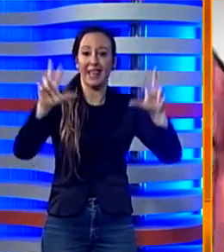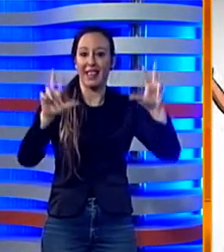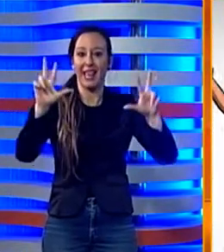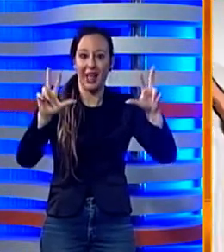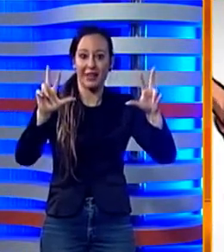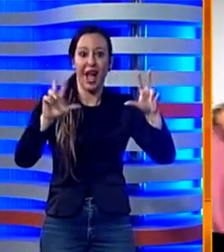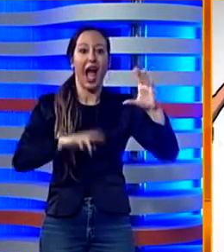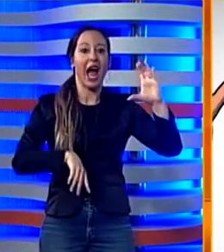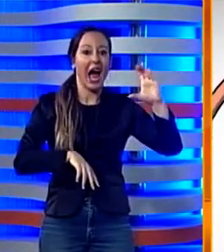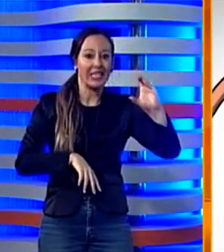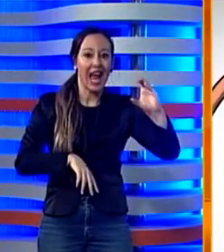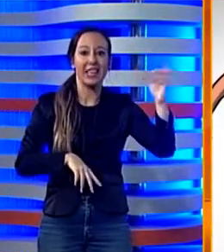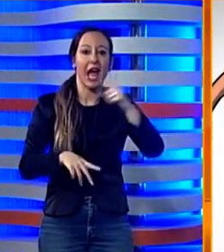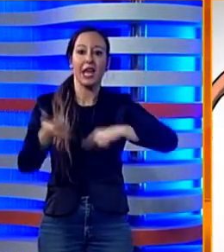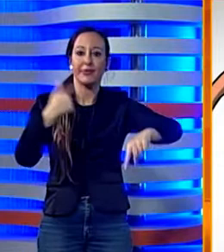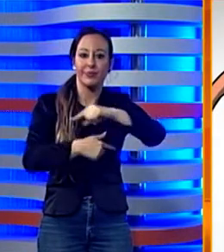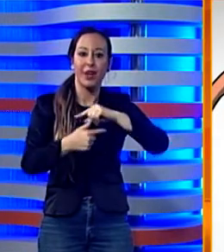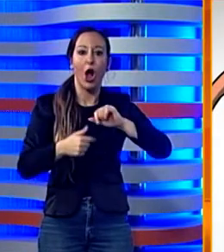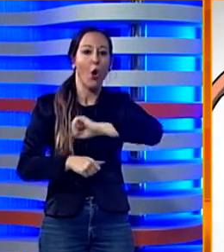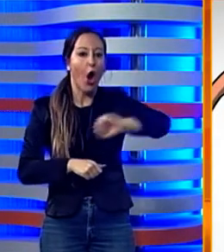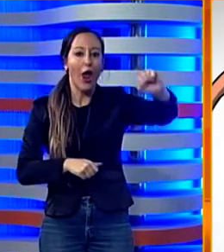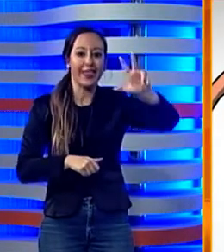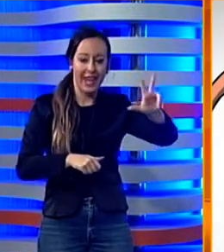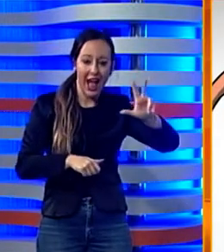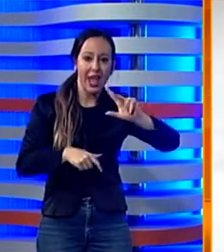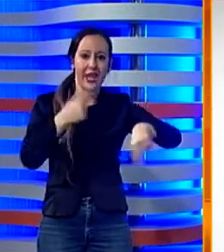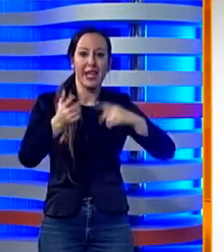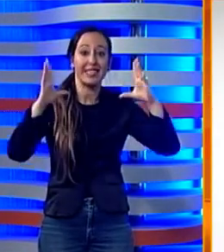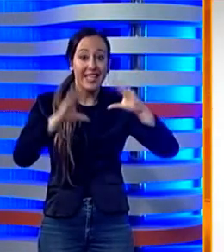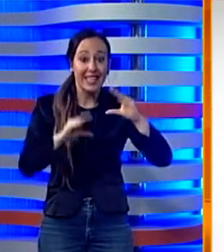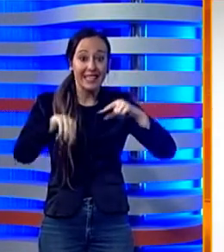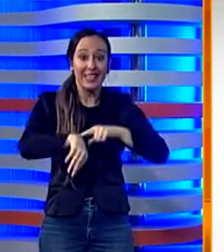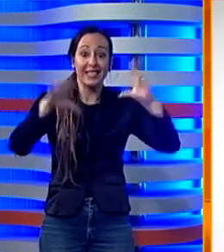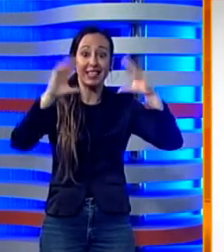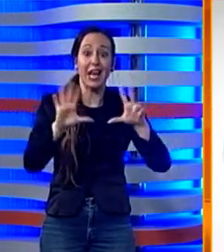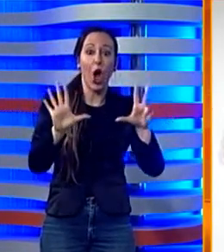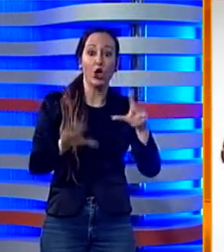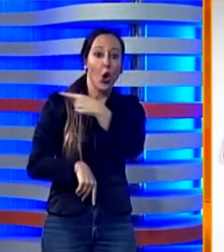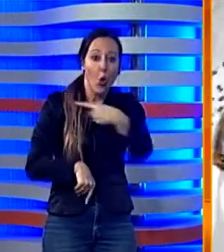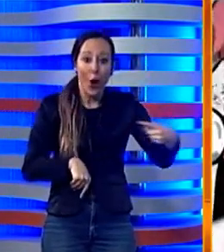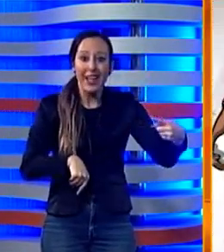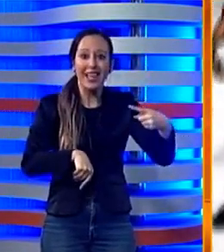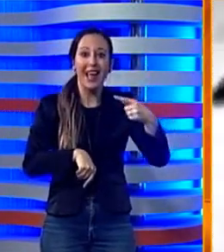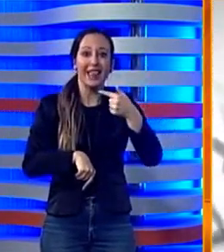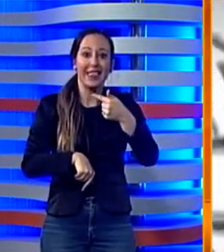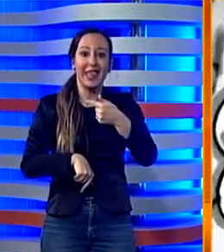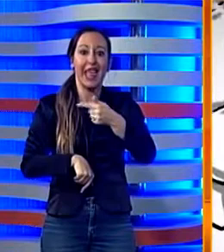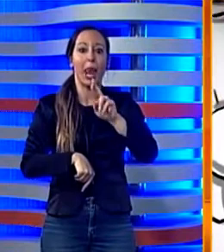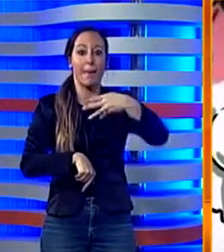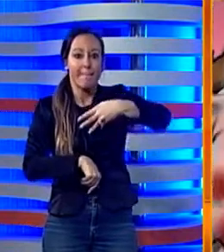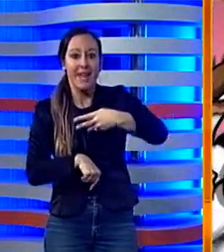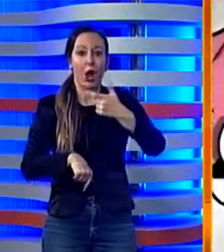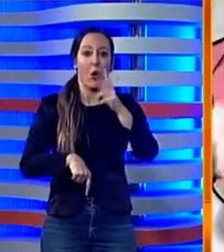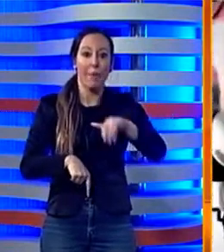ha pareggiato 3-3 con il Catanzaro sprecando un vantaggio di 3 gol. Stasera